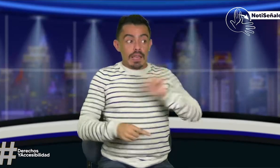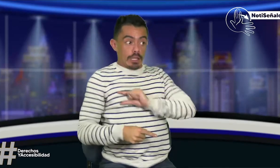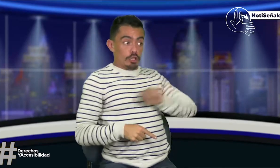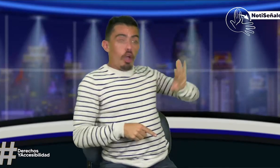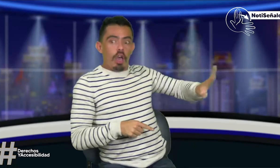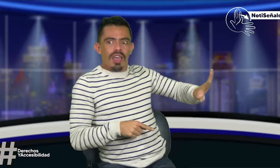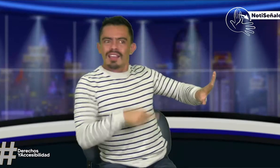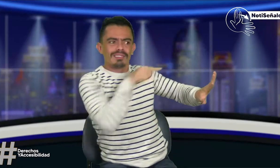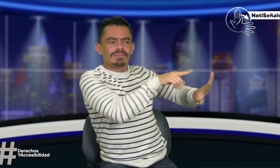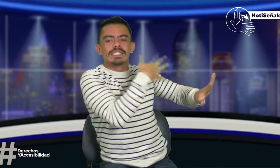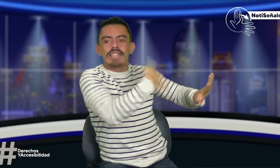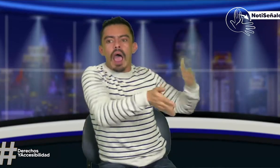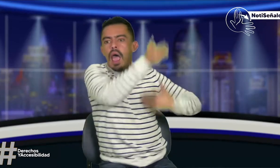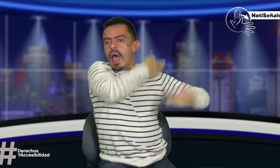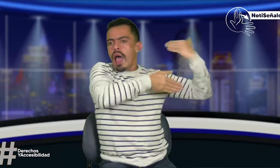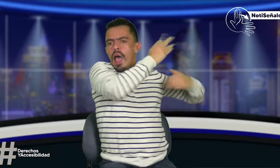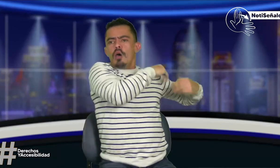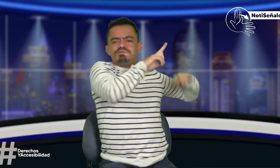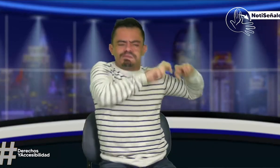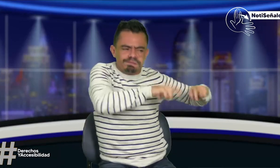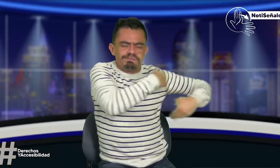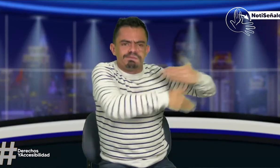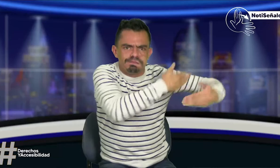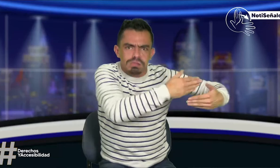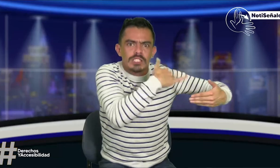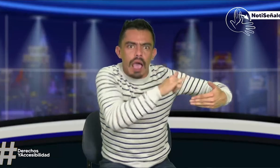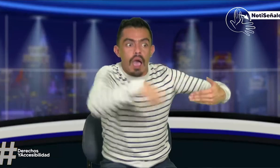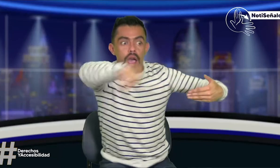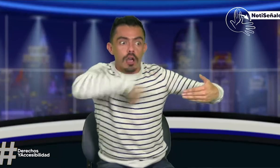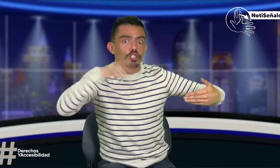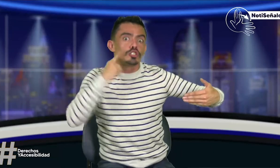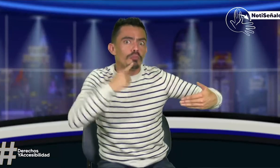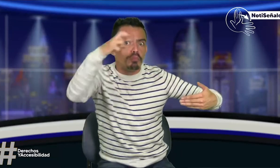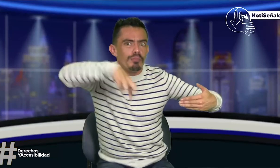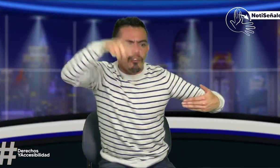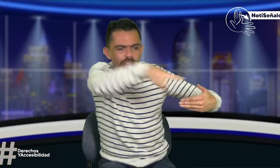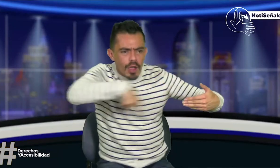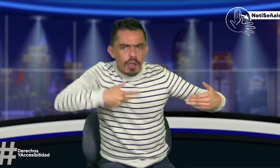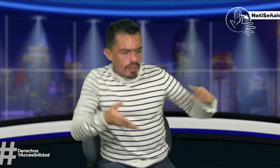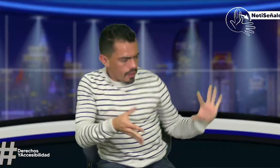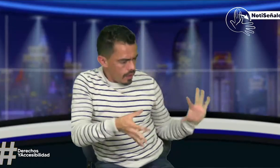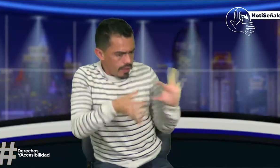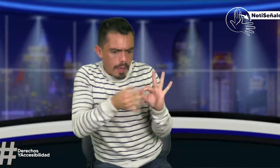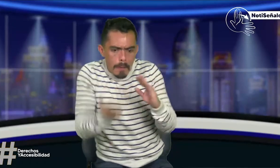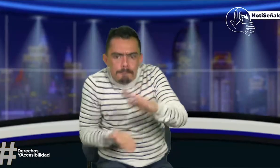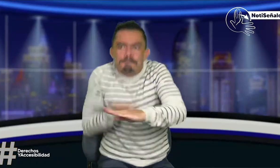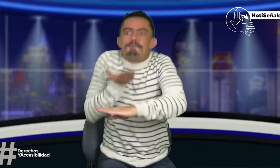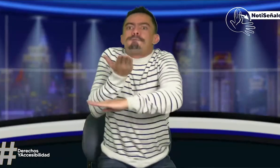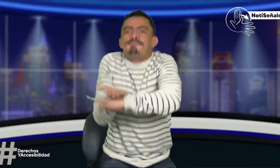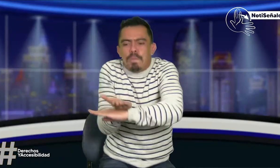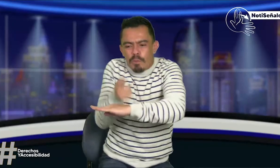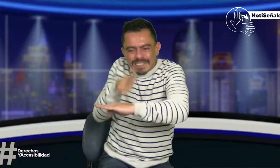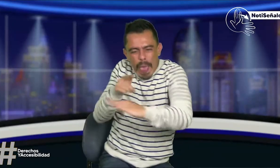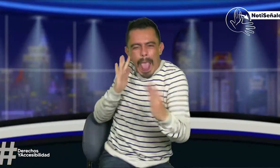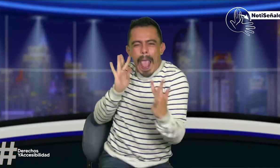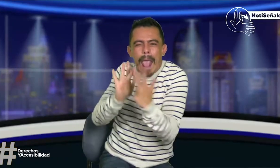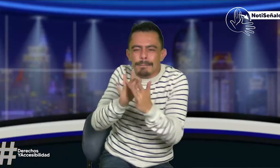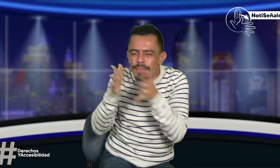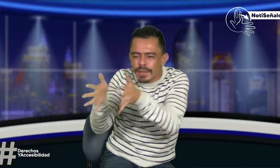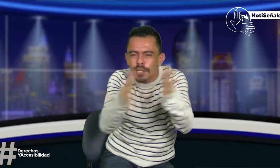licenciadas. No es decir, como bueno, el INSOR ya ha hecho nuestras investigaciones, nosotros como profesionales sordos podemos arrancar desde ahí y